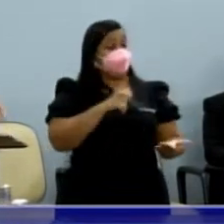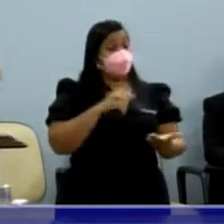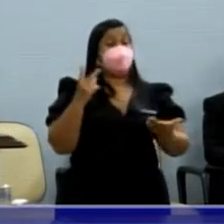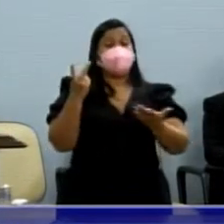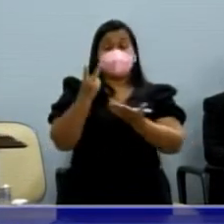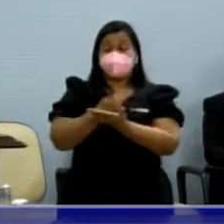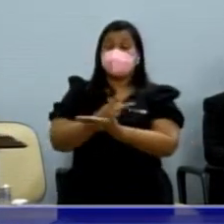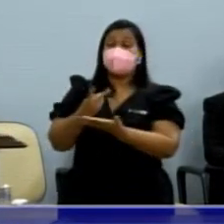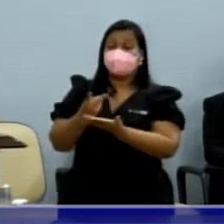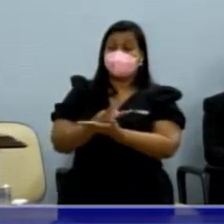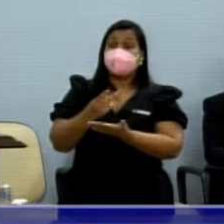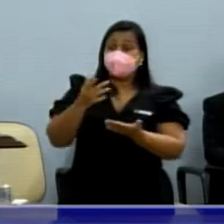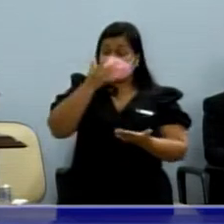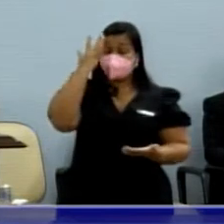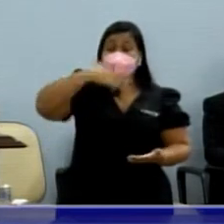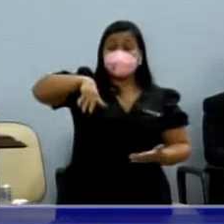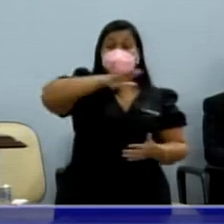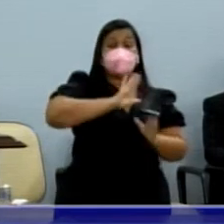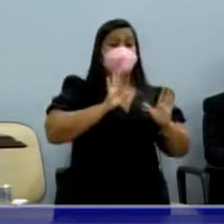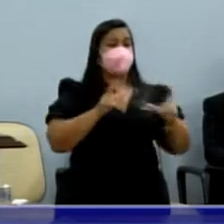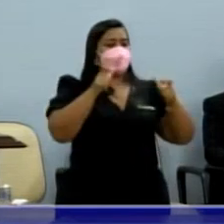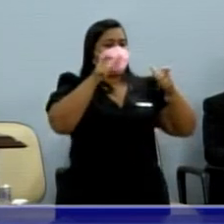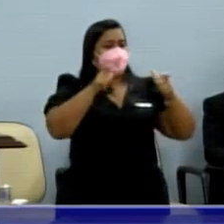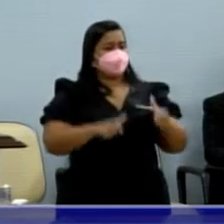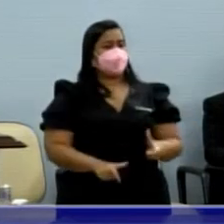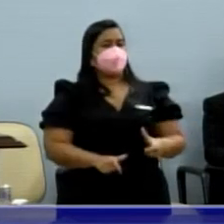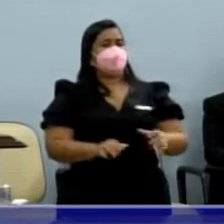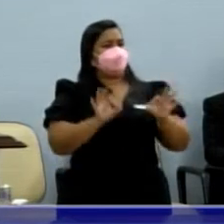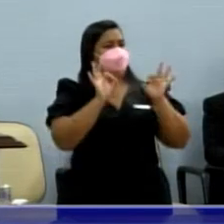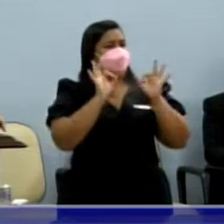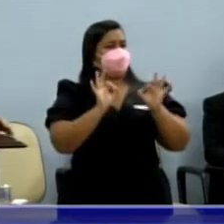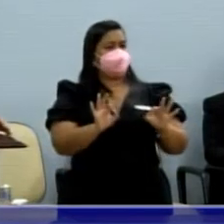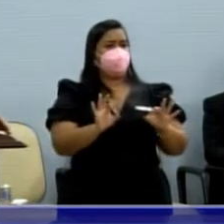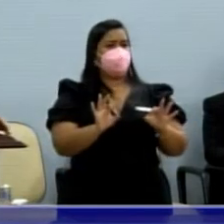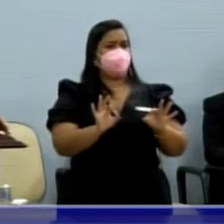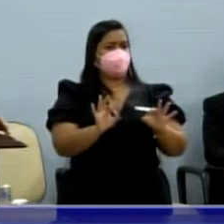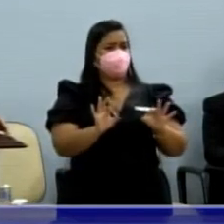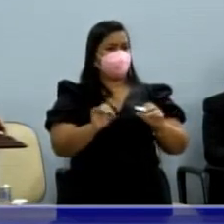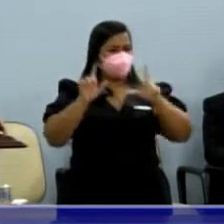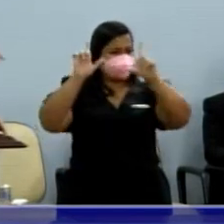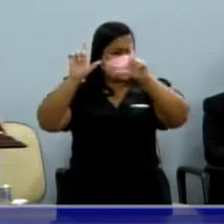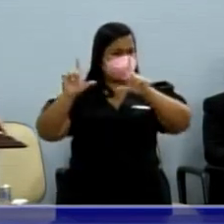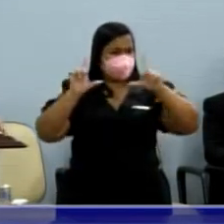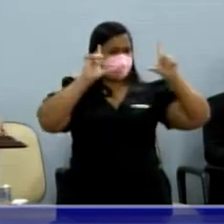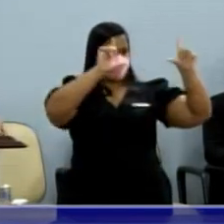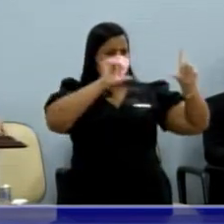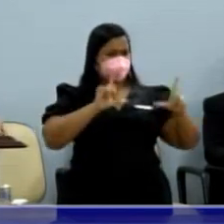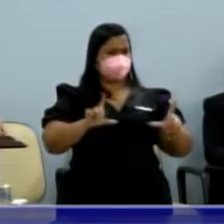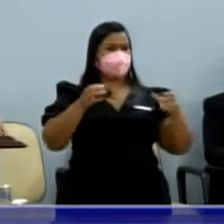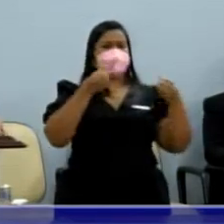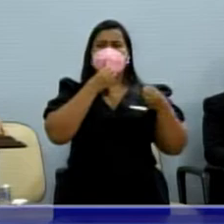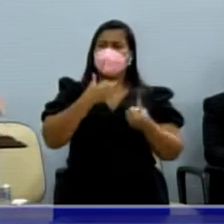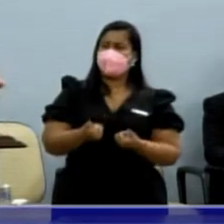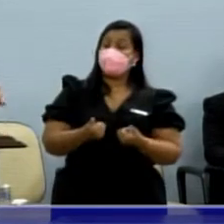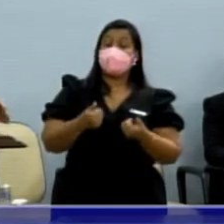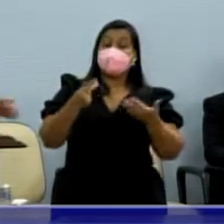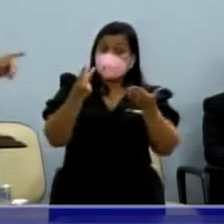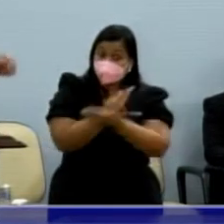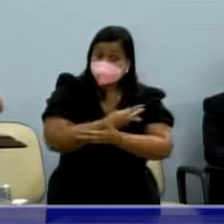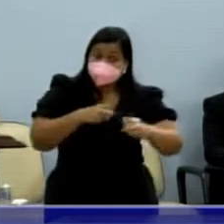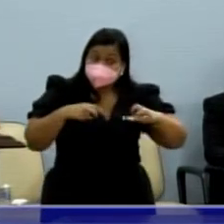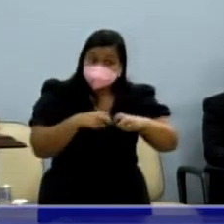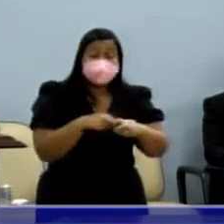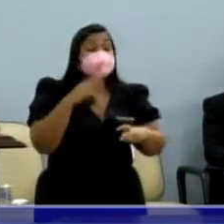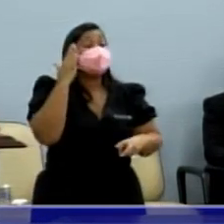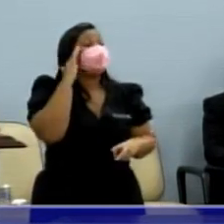trânsito. Mas o local bem sinalizado, sabendo aonde, vereador Jorge Menezes, está acontecendo ali acidentes. Vamos saber